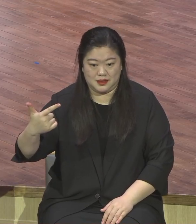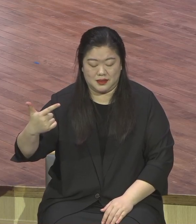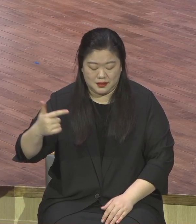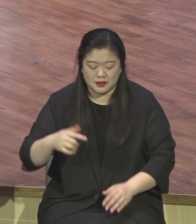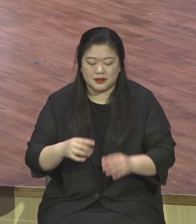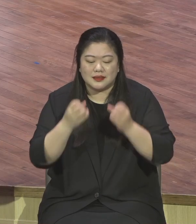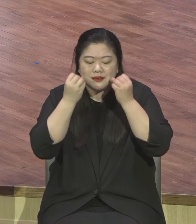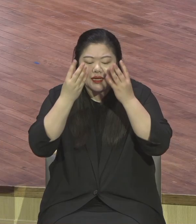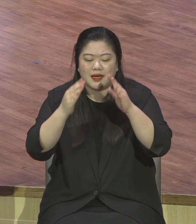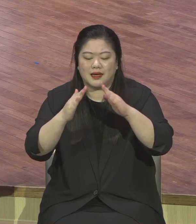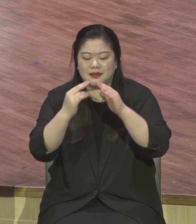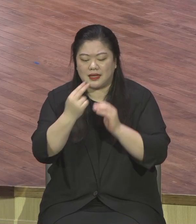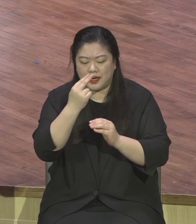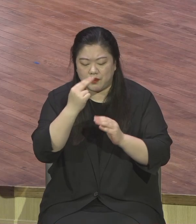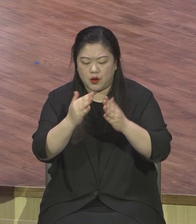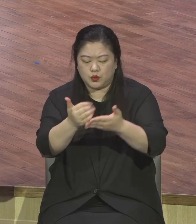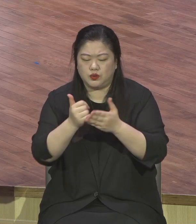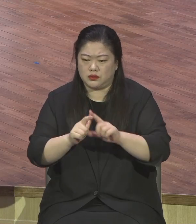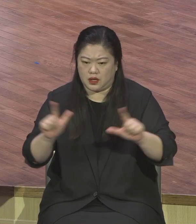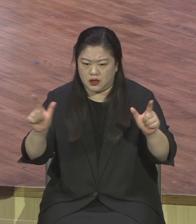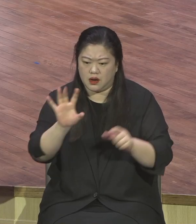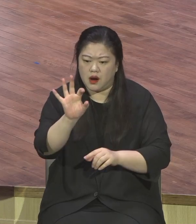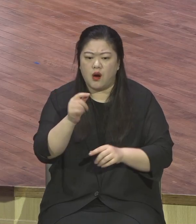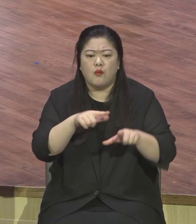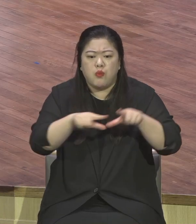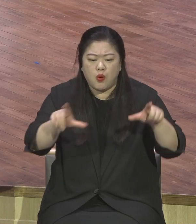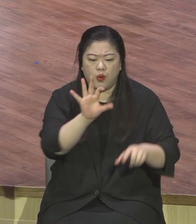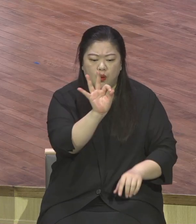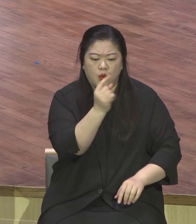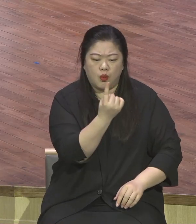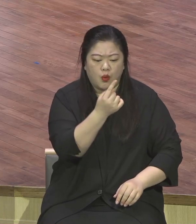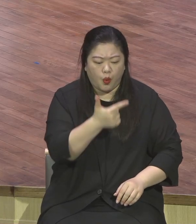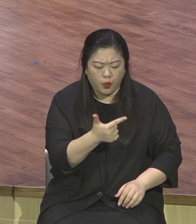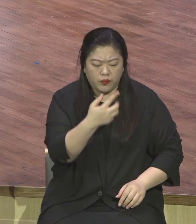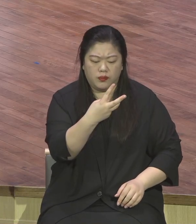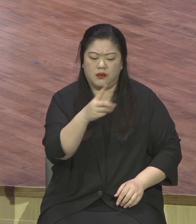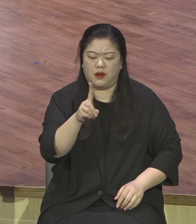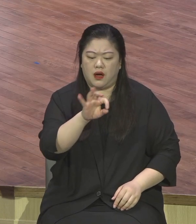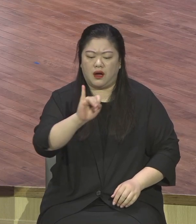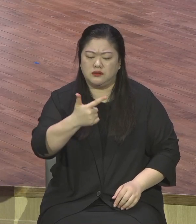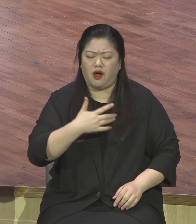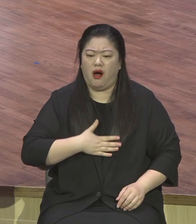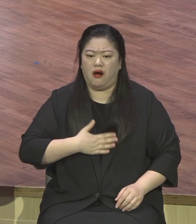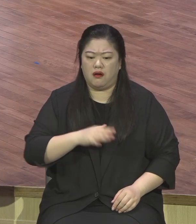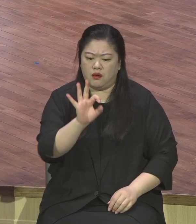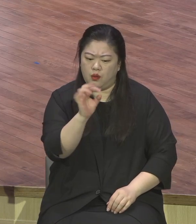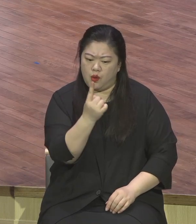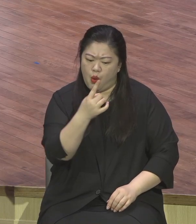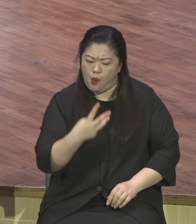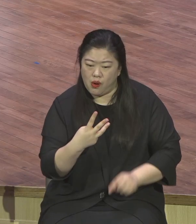표현은 온라인과 오프라인을 그렇게 합한 두 가지 상태를 말하는데